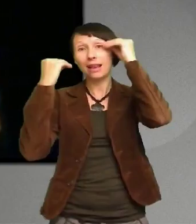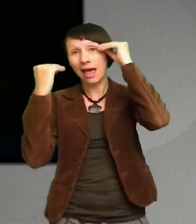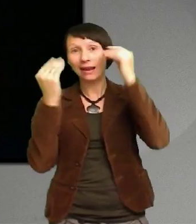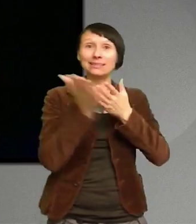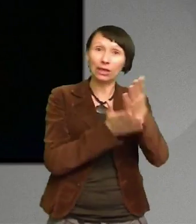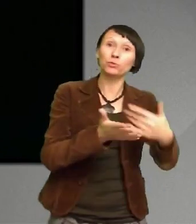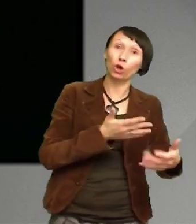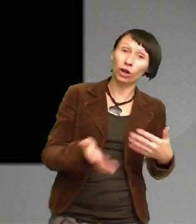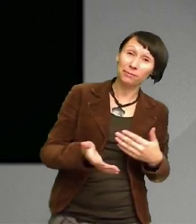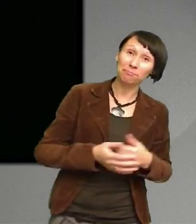göra